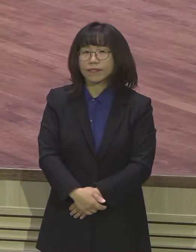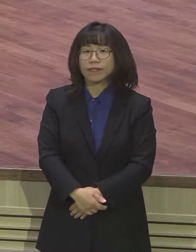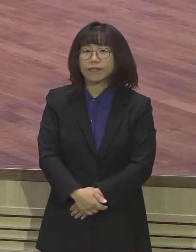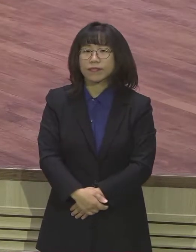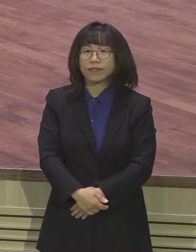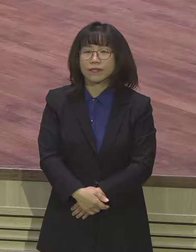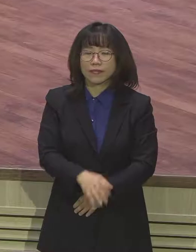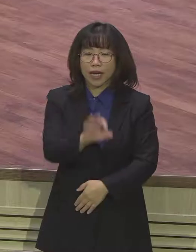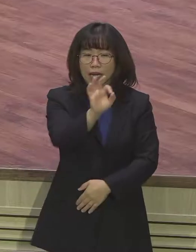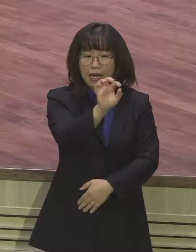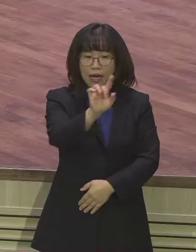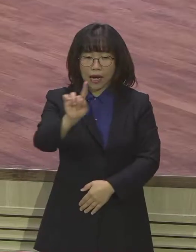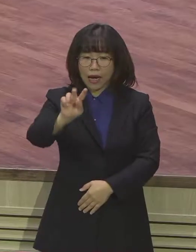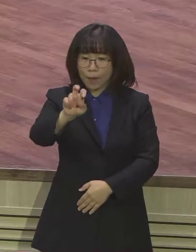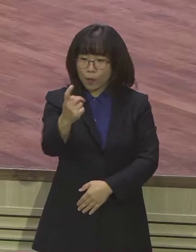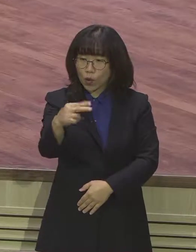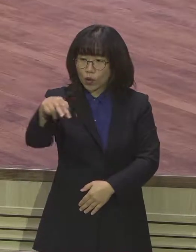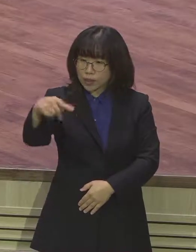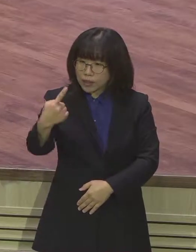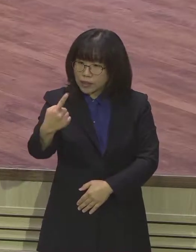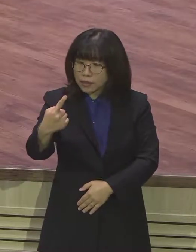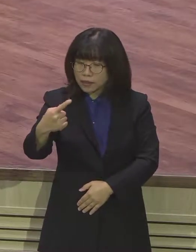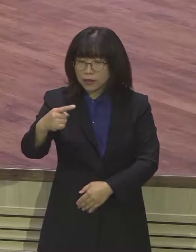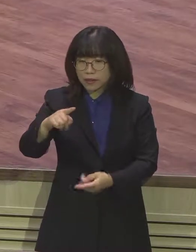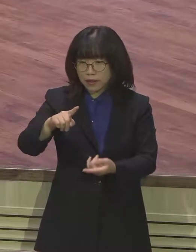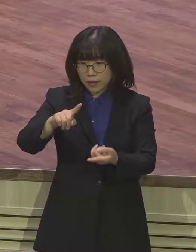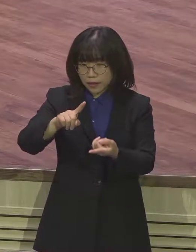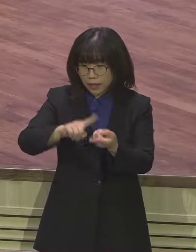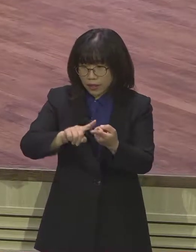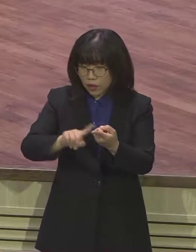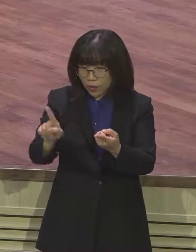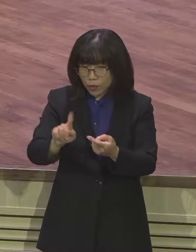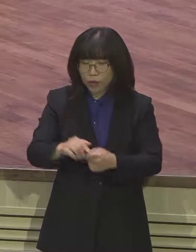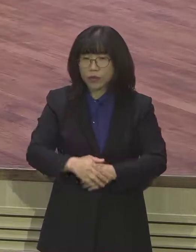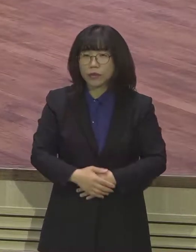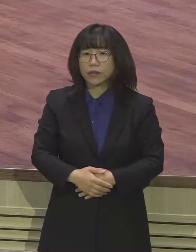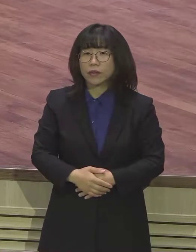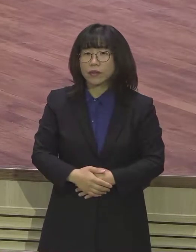암호스선은 굳이 우리가 전화번호로 표현을 한다면 9국에